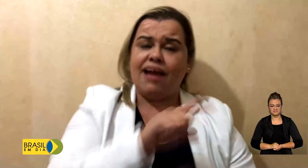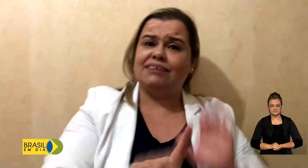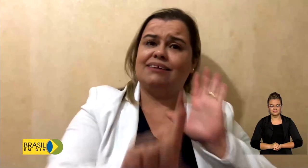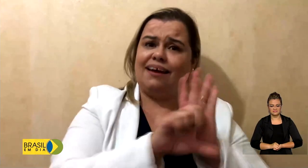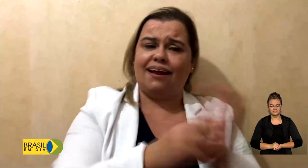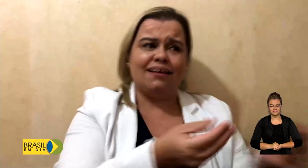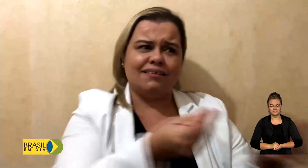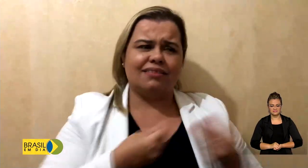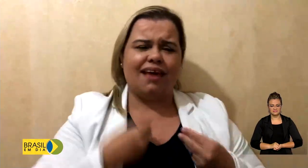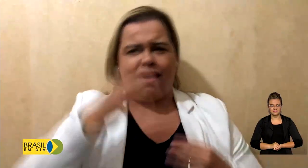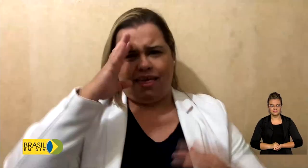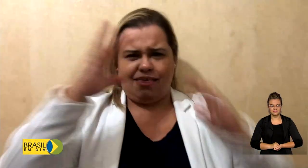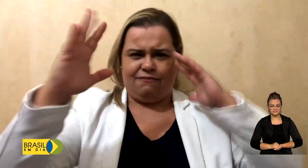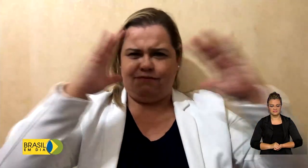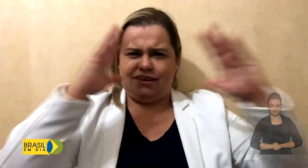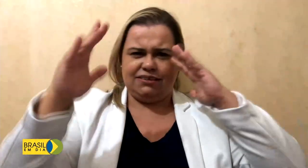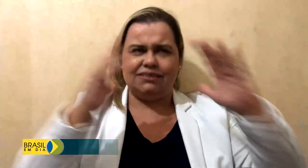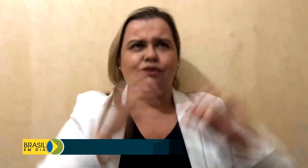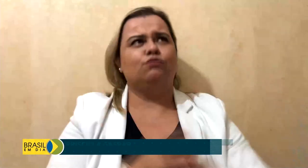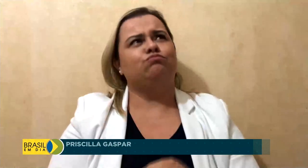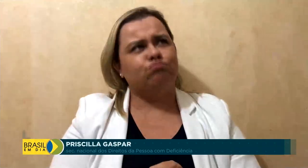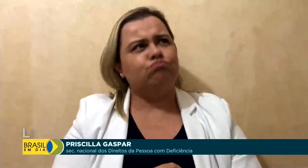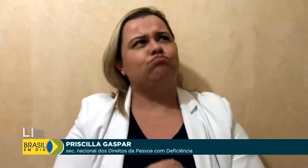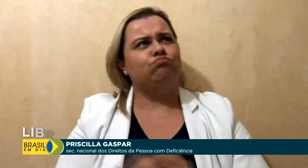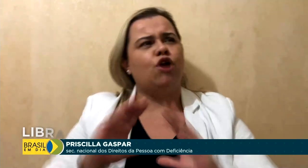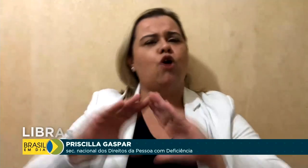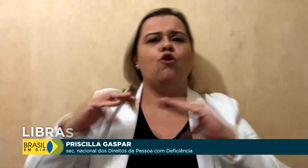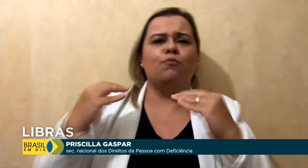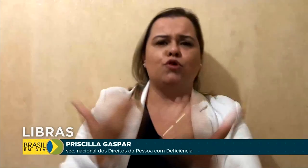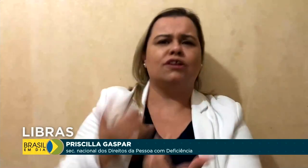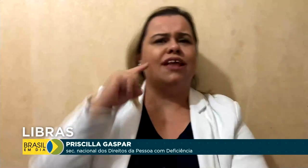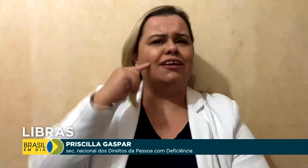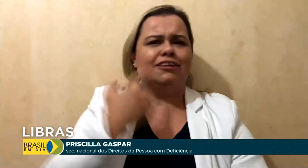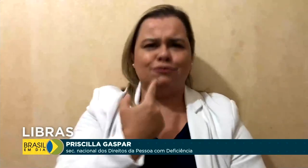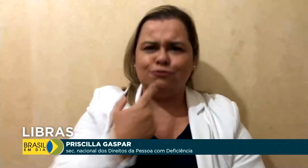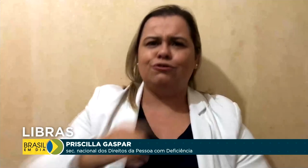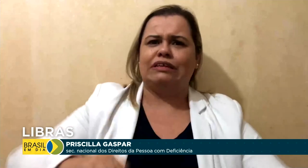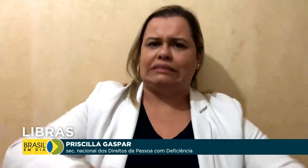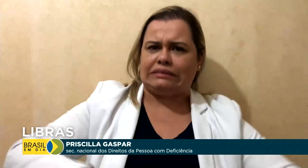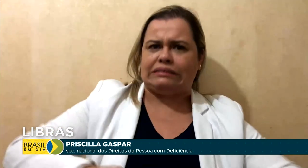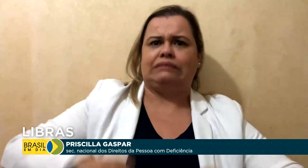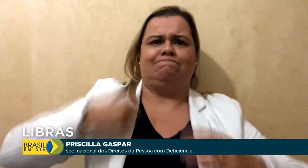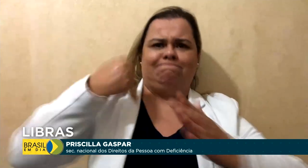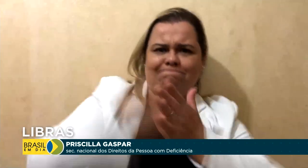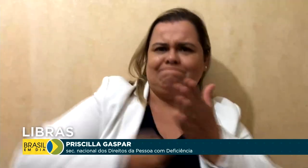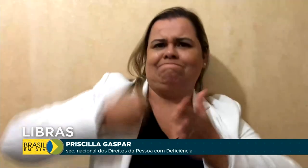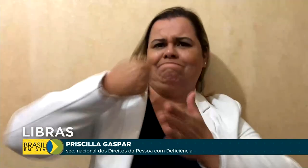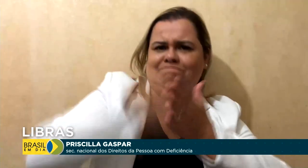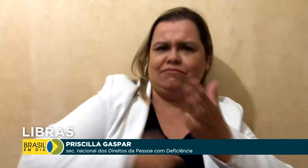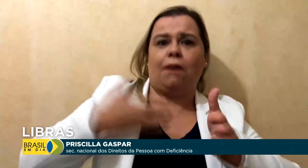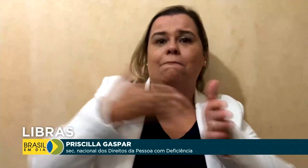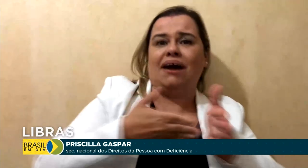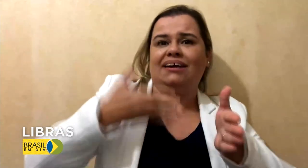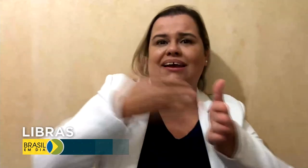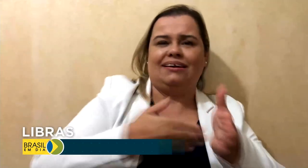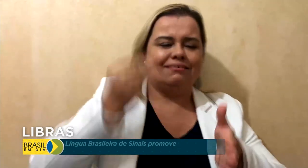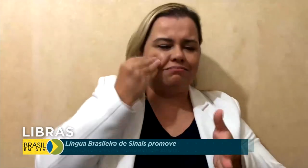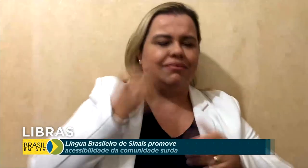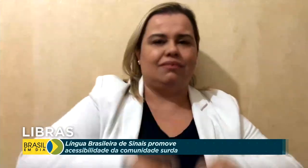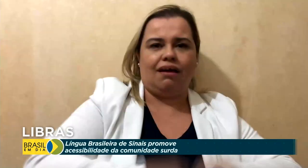Essa lei nos fez refletir em como a comunidade surda vem sofrendo de diferentes maneiras na